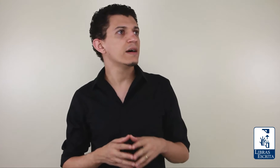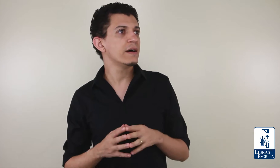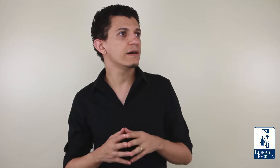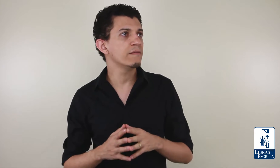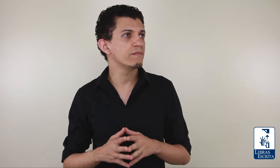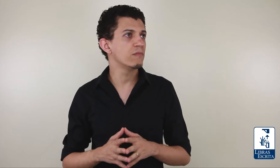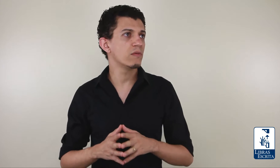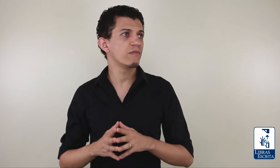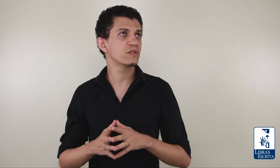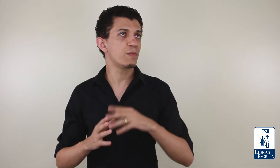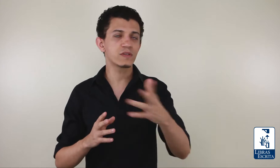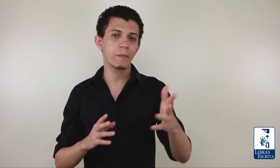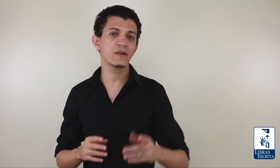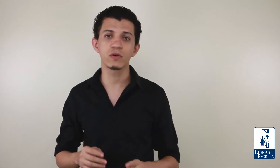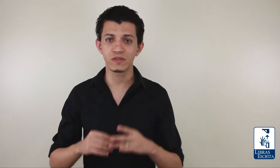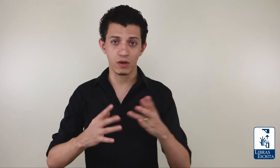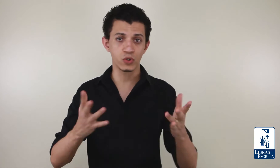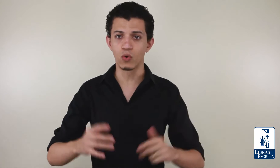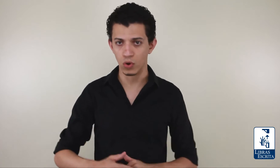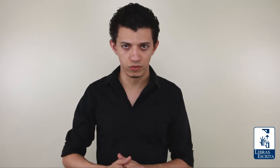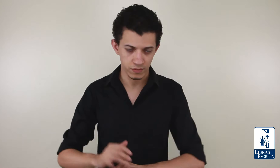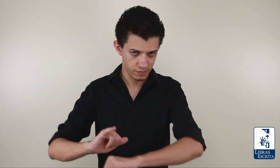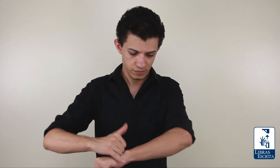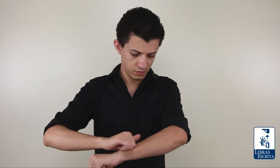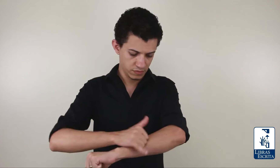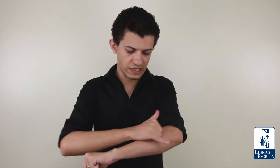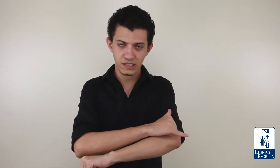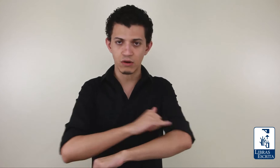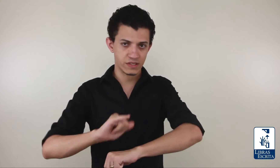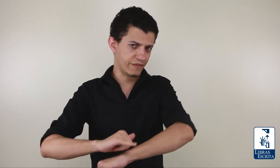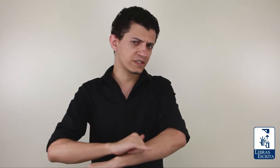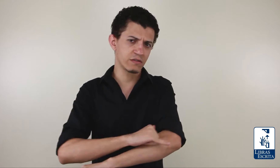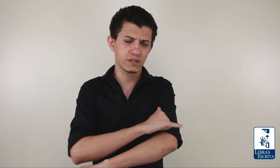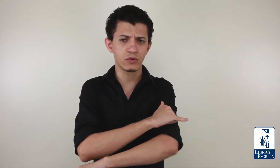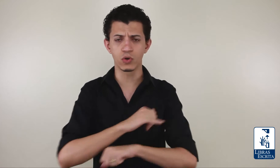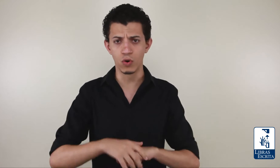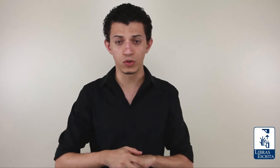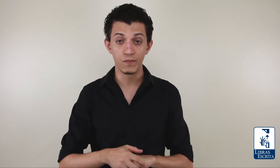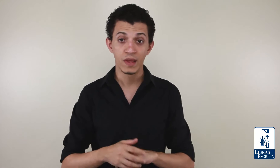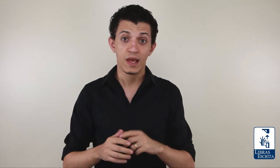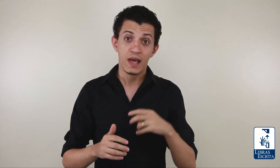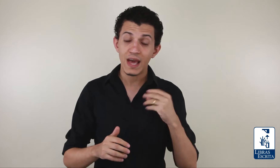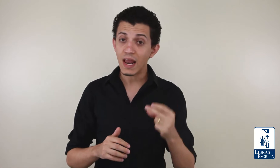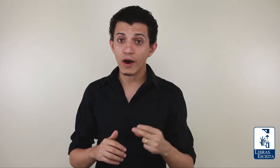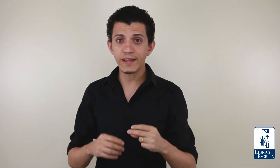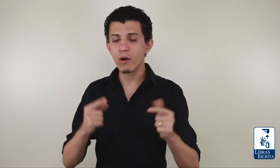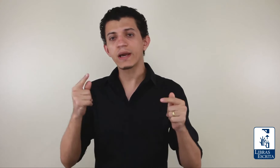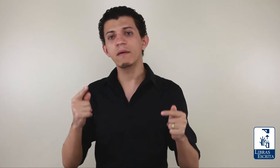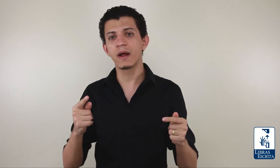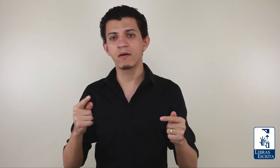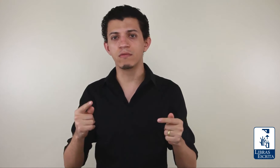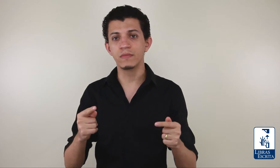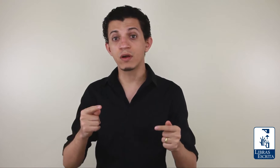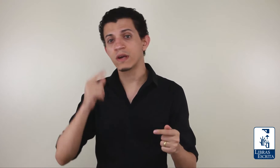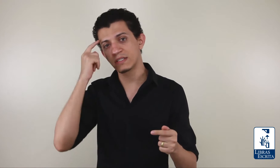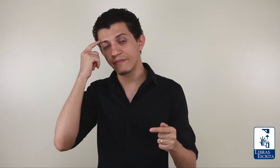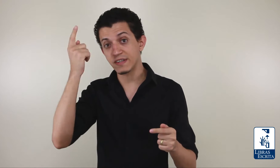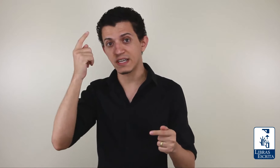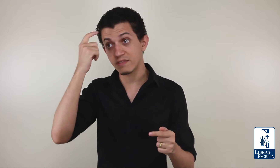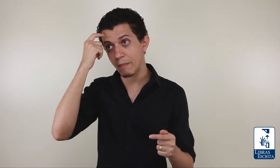vamos supor que você pensou no sinal de gordo, esse sinal aqui, vai fazer no sinal de gordo, e aí na hora deu aquele branco, então, o que você vai fazer? Você vai